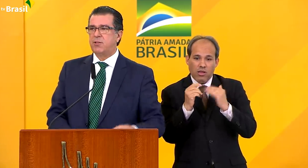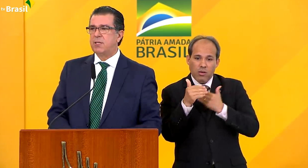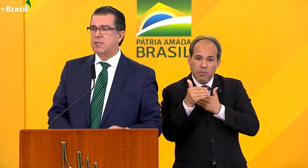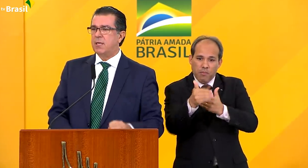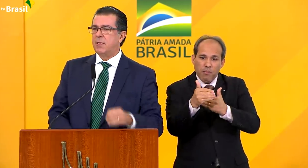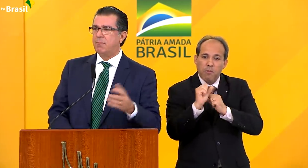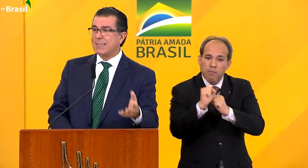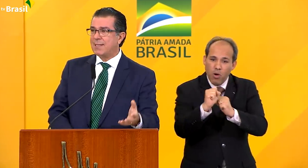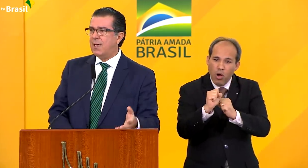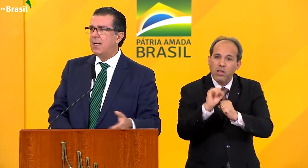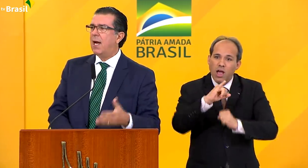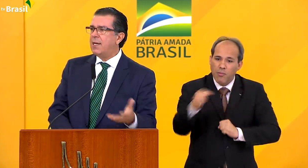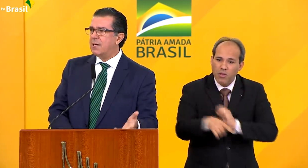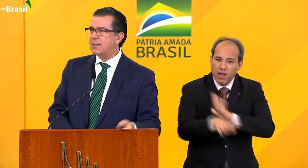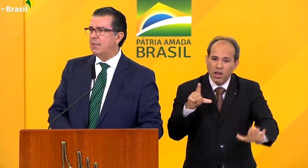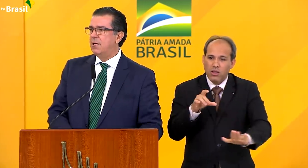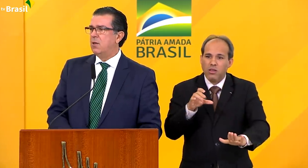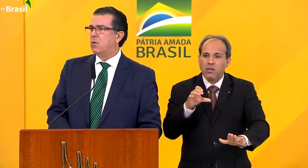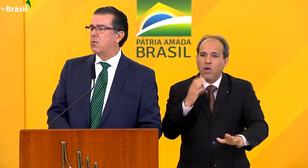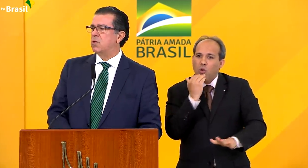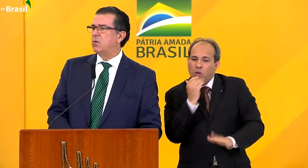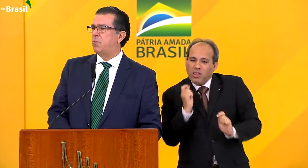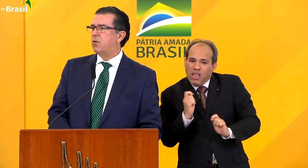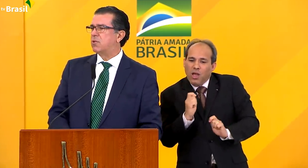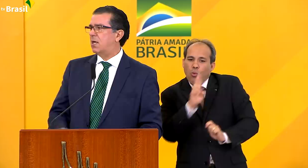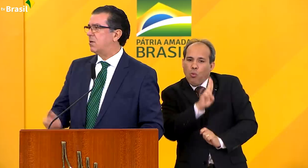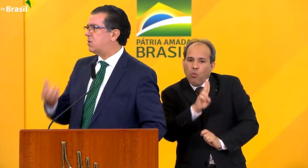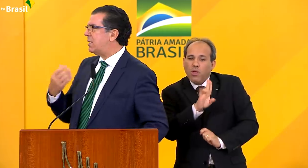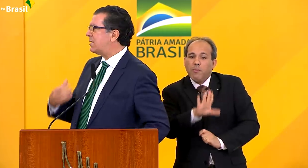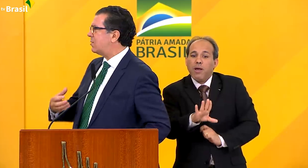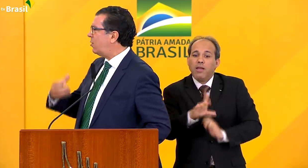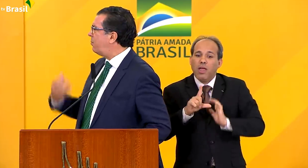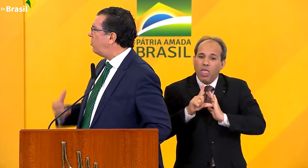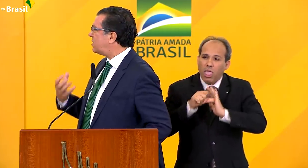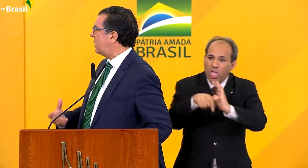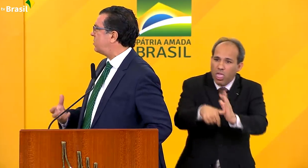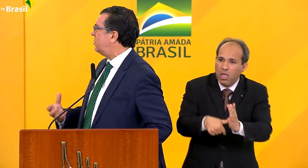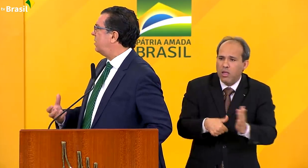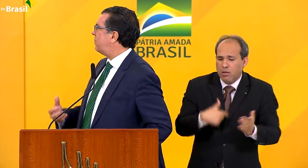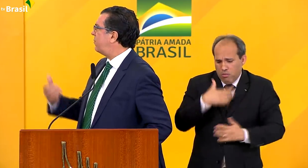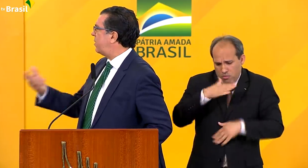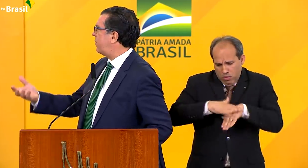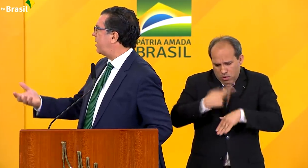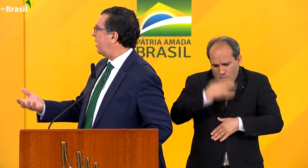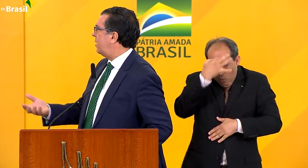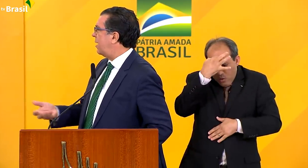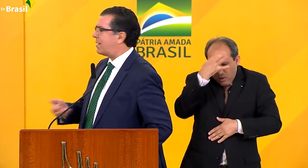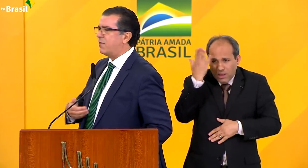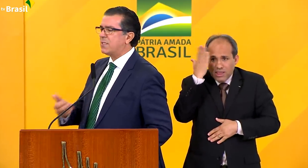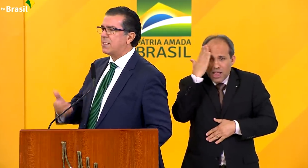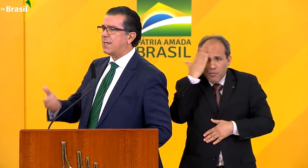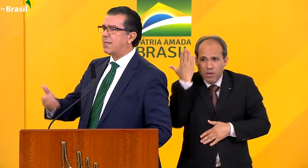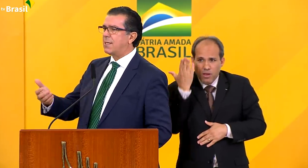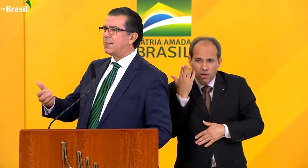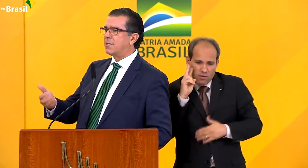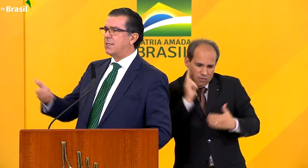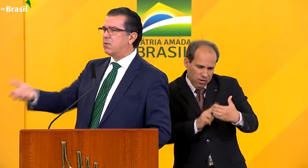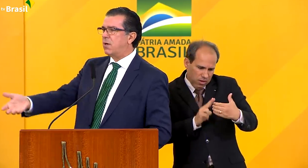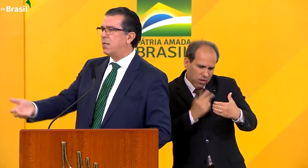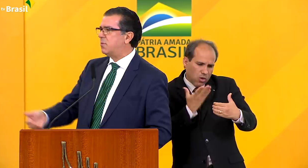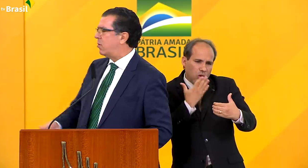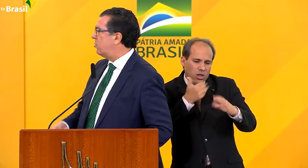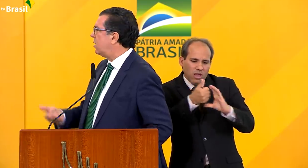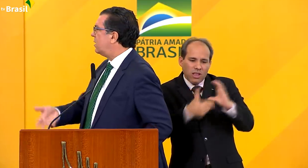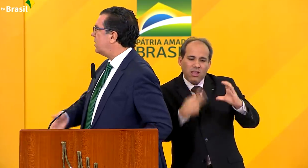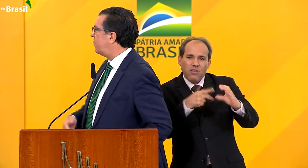preferencialmente antes de passar, ainda assim o consumidor pode usar do seu bom senso para verificar, através das características